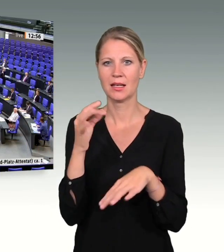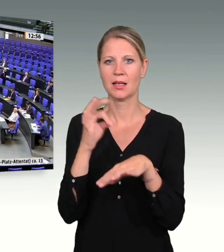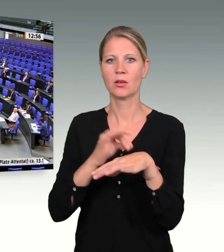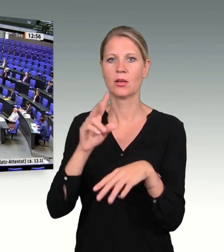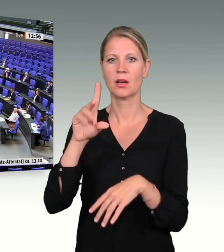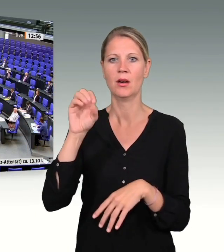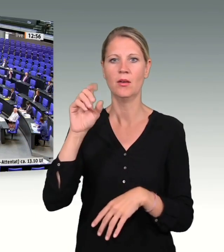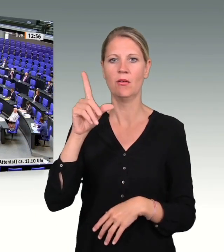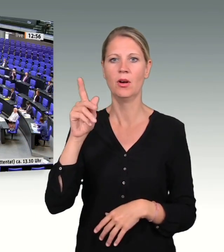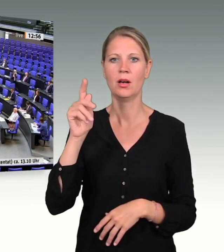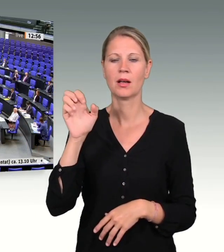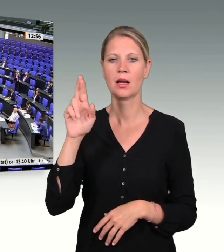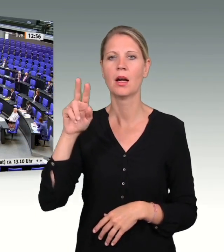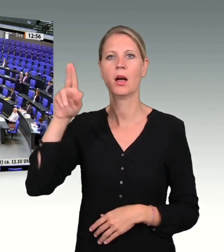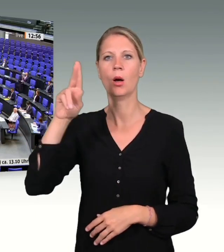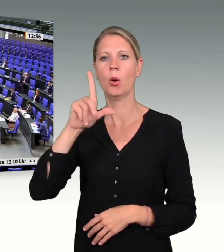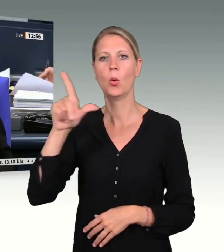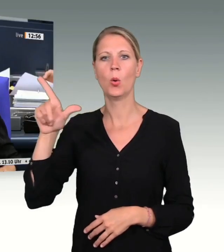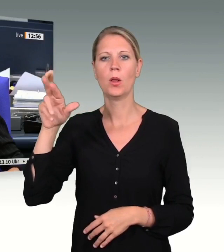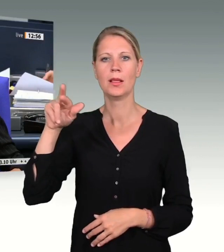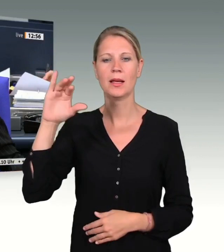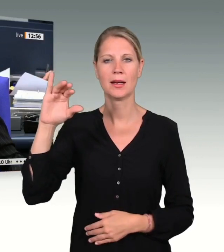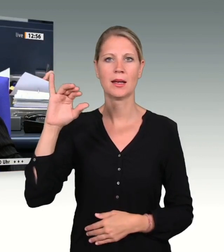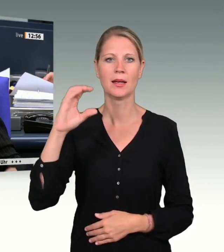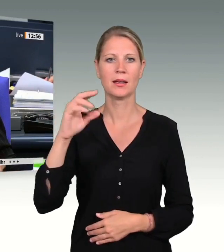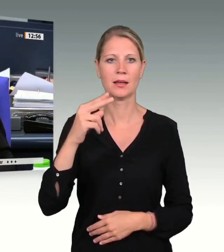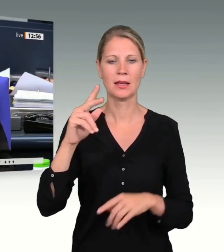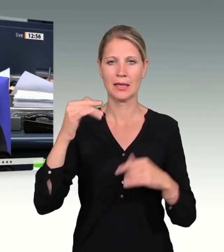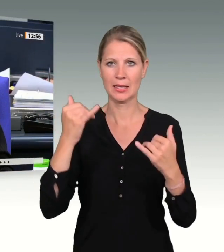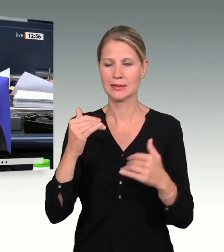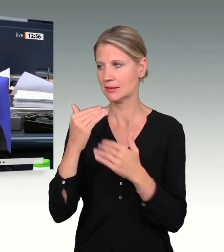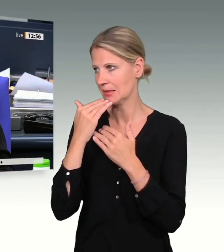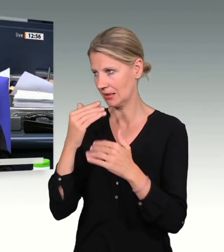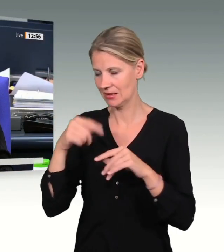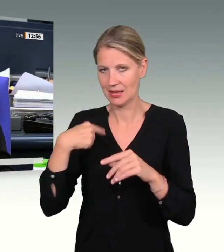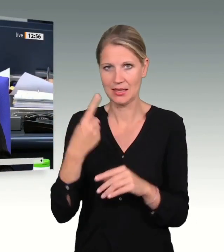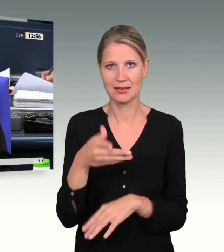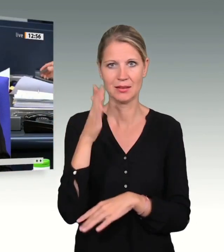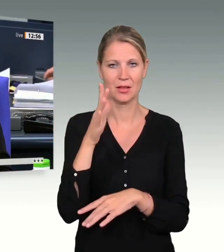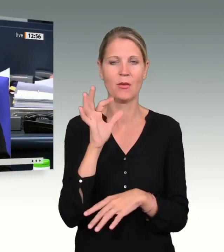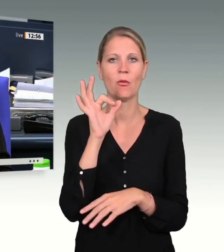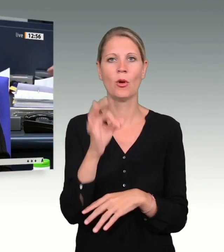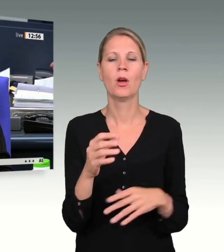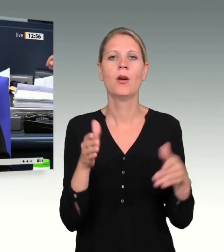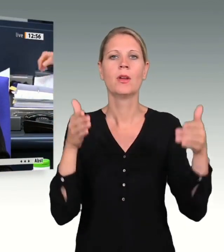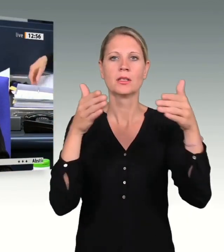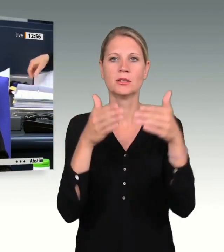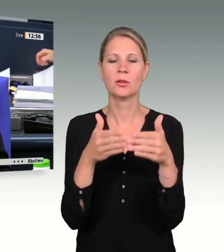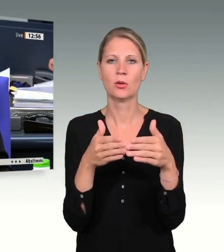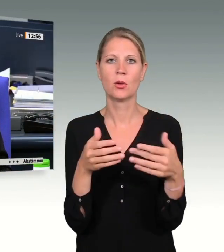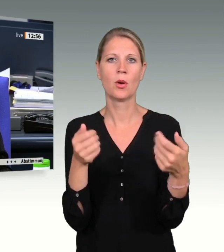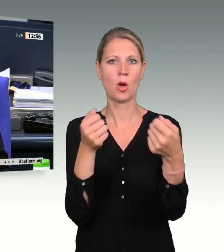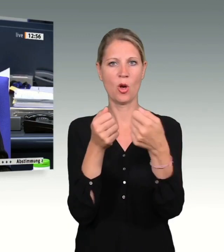Ich danke Ihnen. Nächster Redner für die Fraktion Bündnis 90 Die Grünen, Dr. Konstantin von Notz.